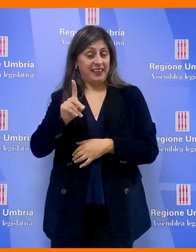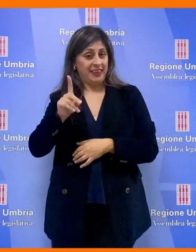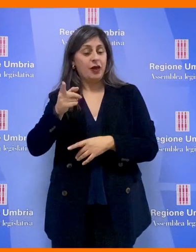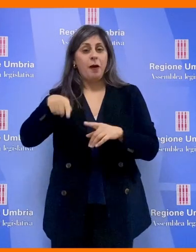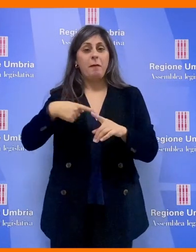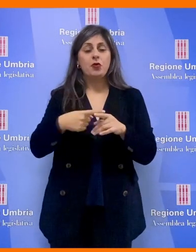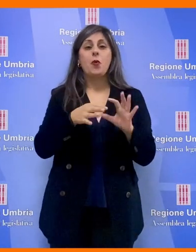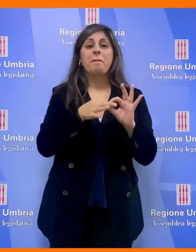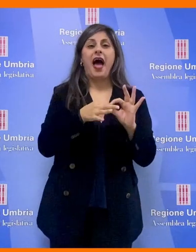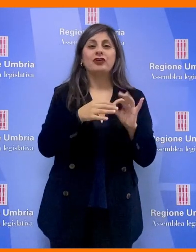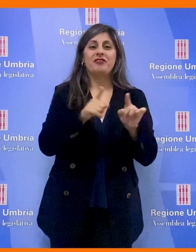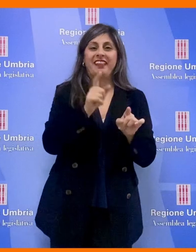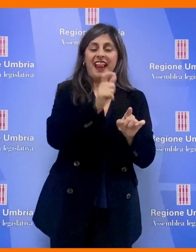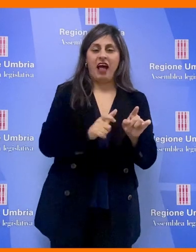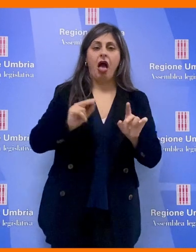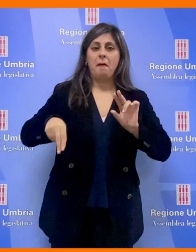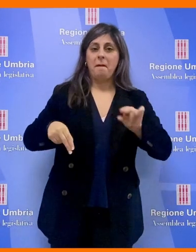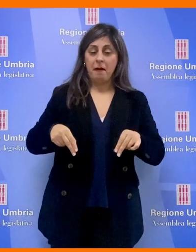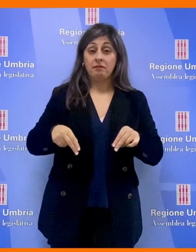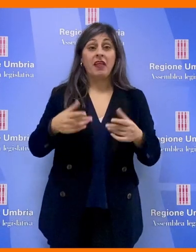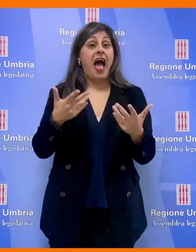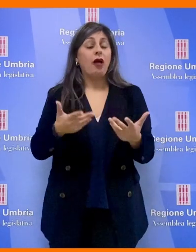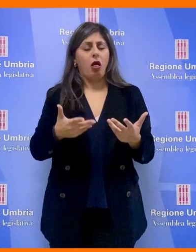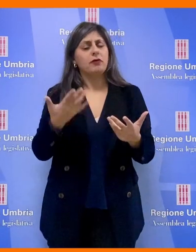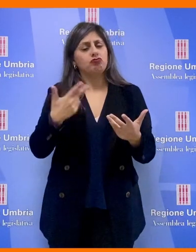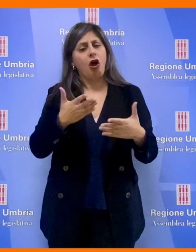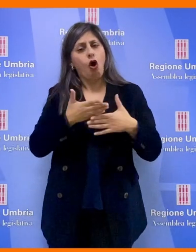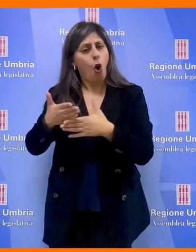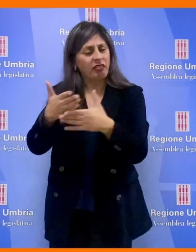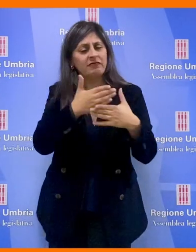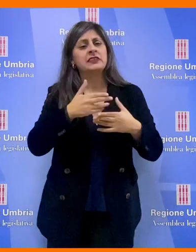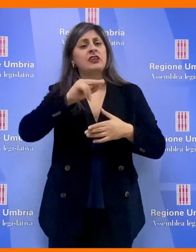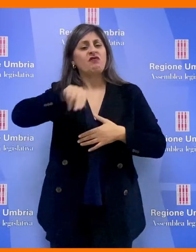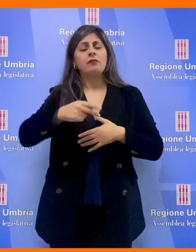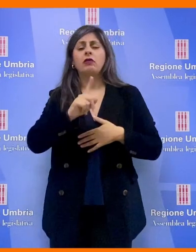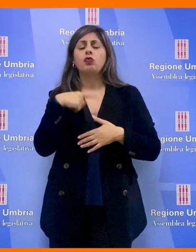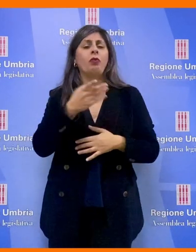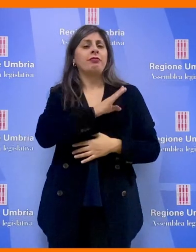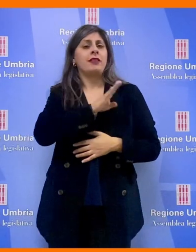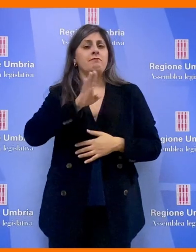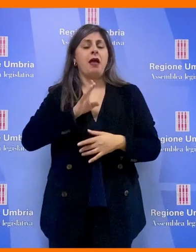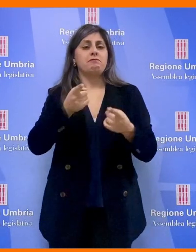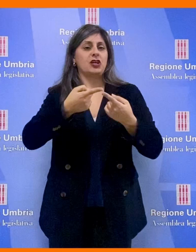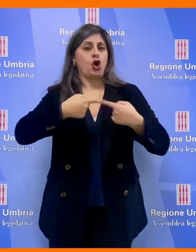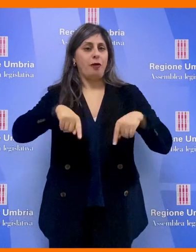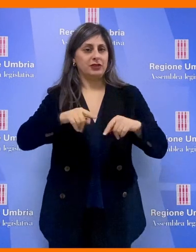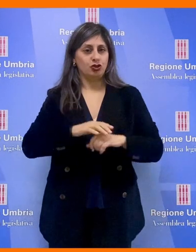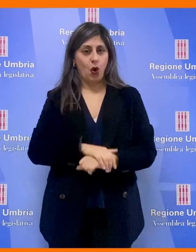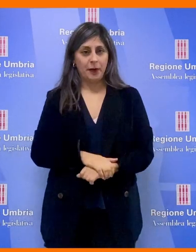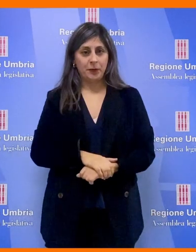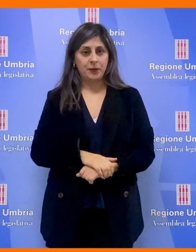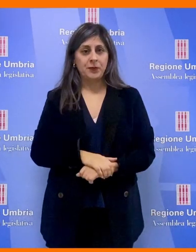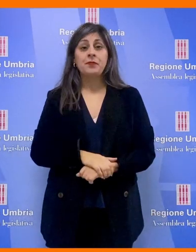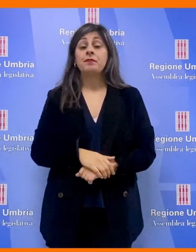Democratico e Leonora Pace di Fratelli d'Italia ed attualmente condivisa e firmata da tutti i componenti della commissione.